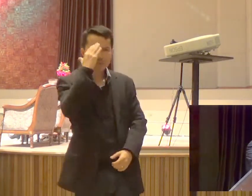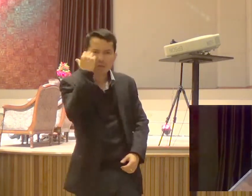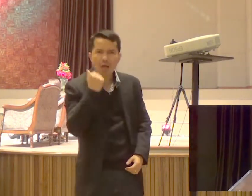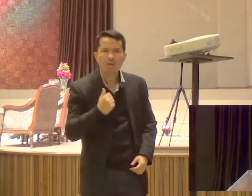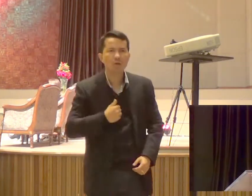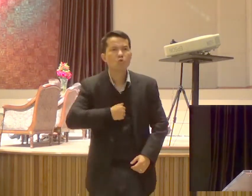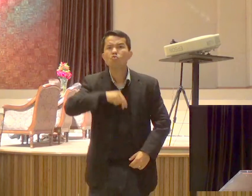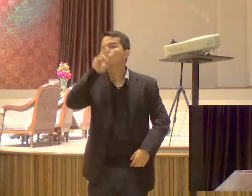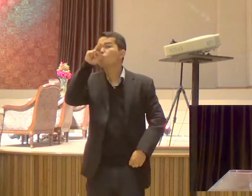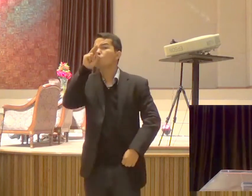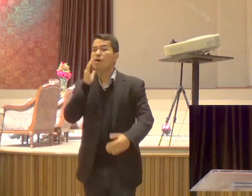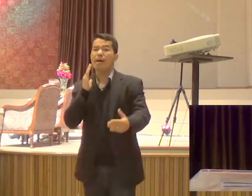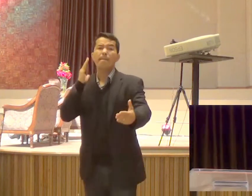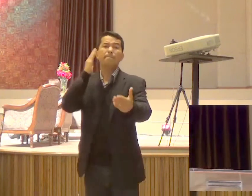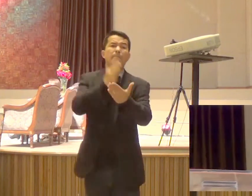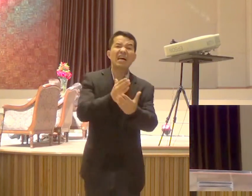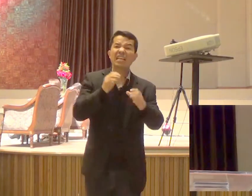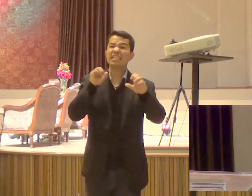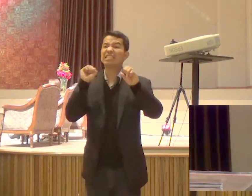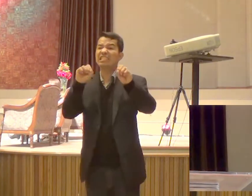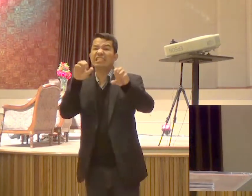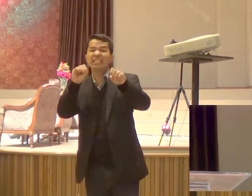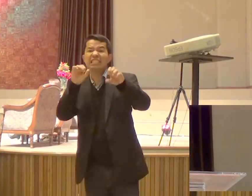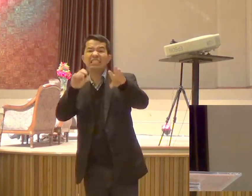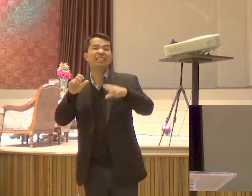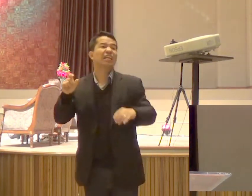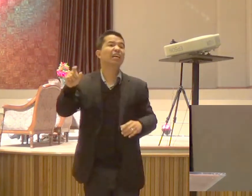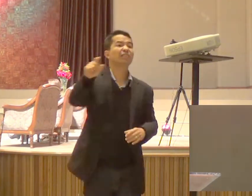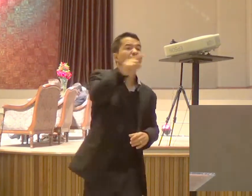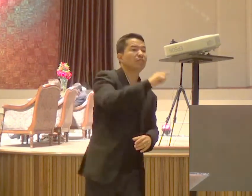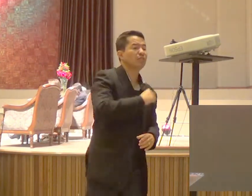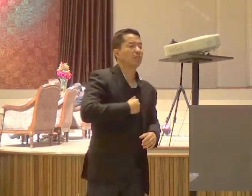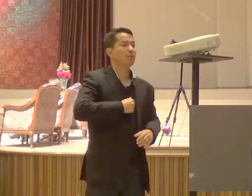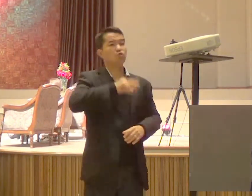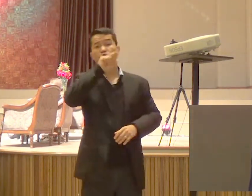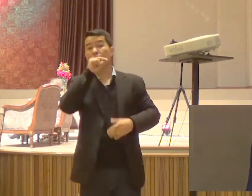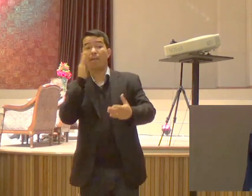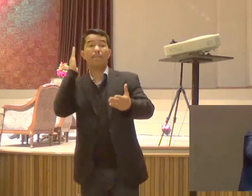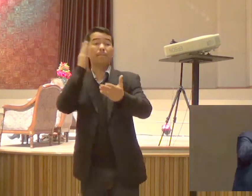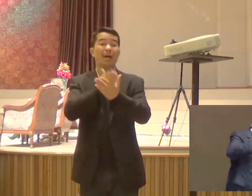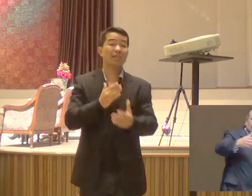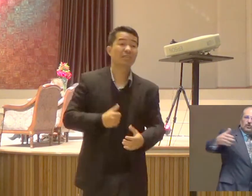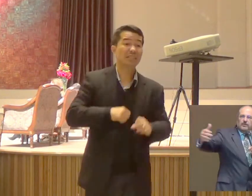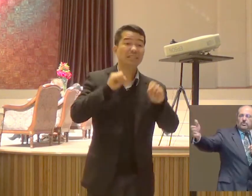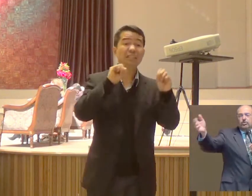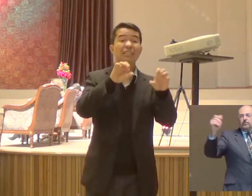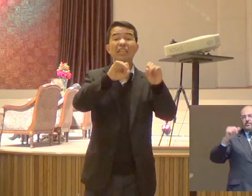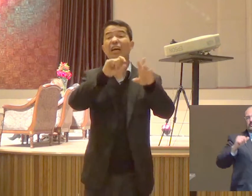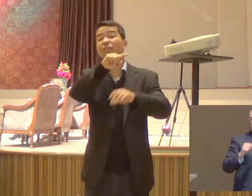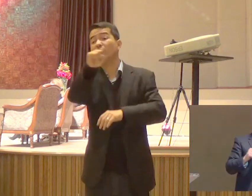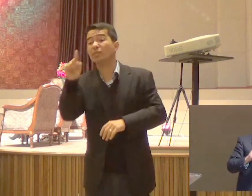passar Para vocês Tudo aquilo Que o Senhor Me ensinou Eu compartilhei Durante todo esse tempo